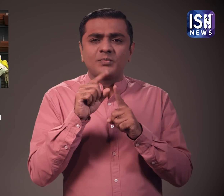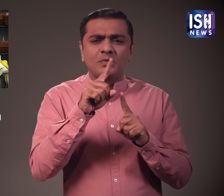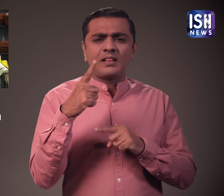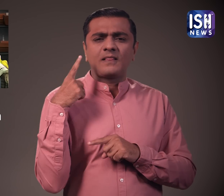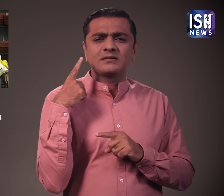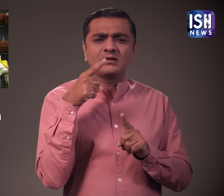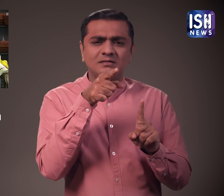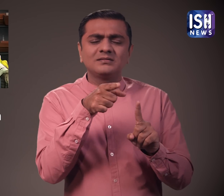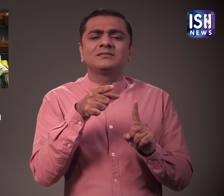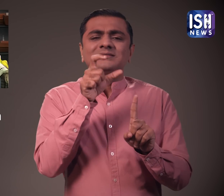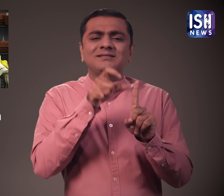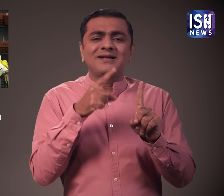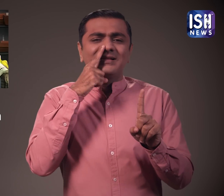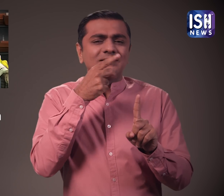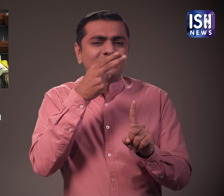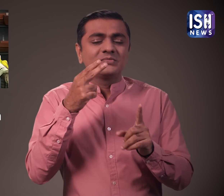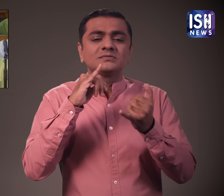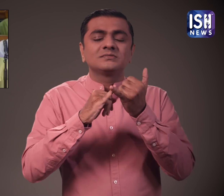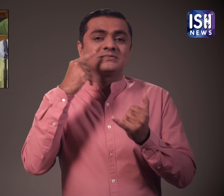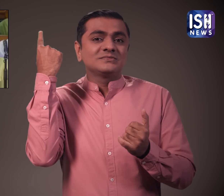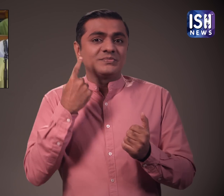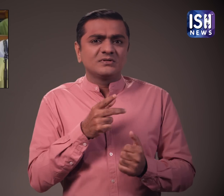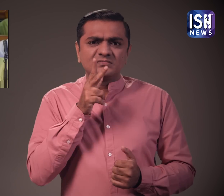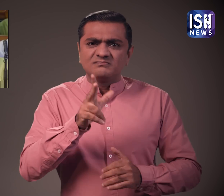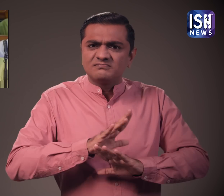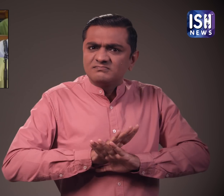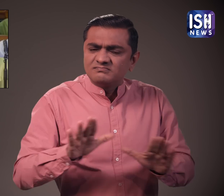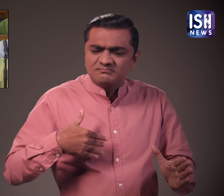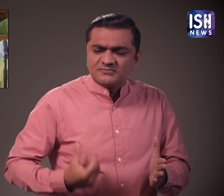भाजपानेता श्मिर्ति ईराणी ने सोन्या गांधी से माफी मांगने की मांग की